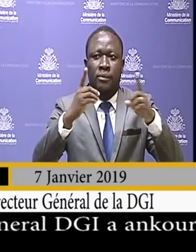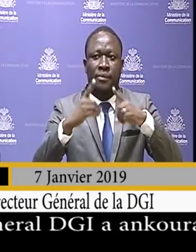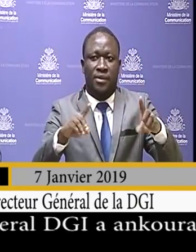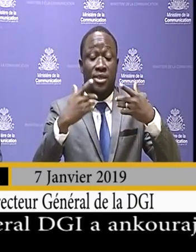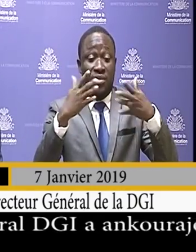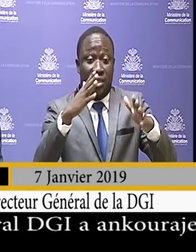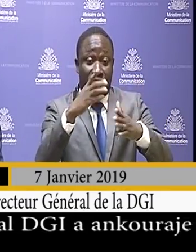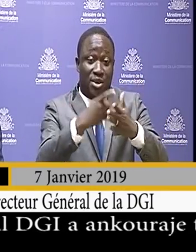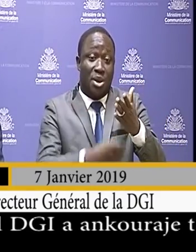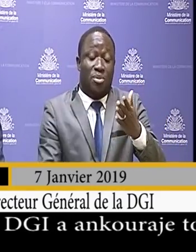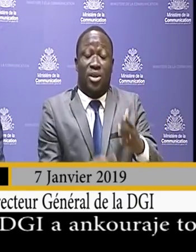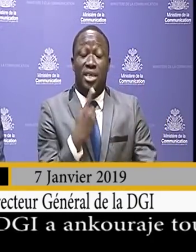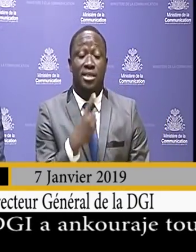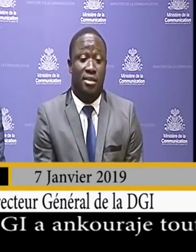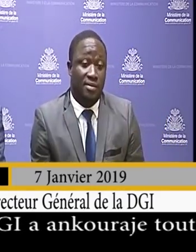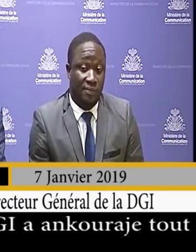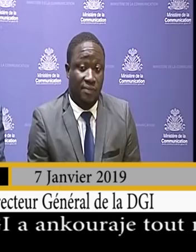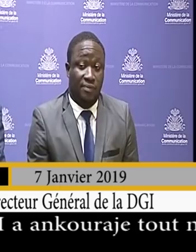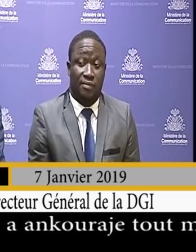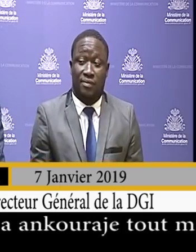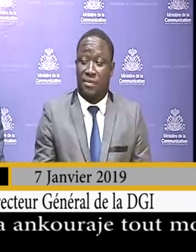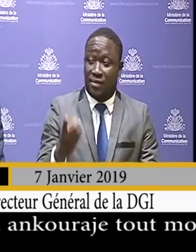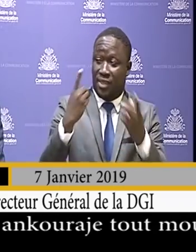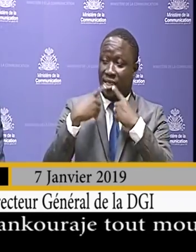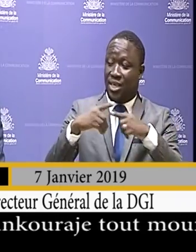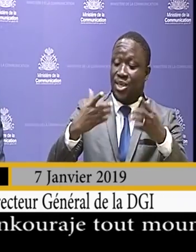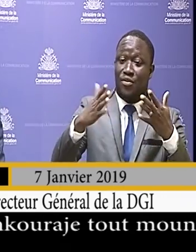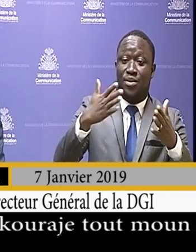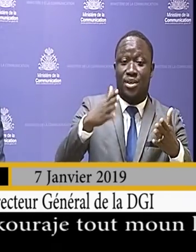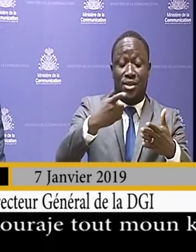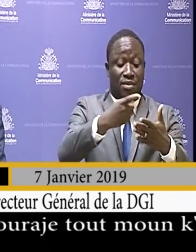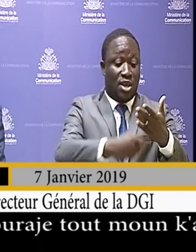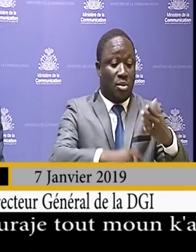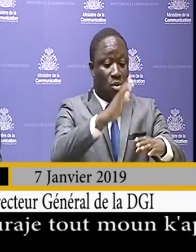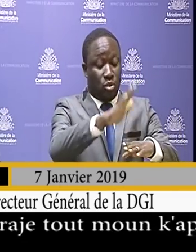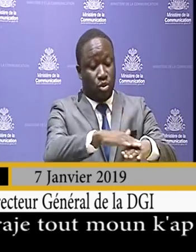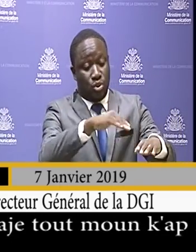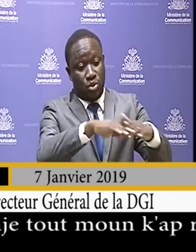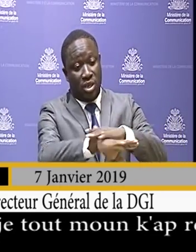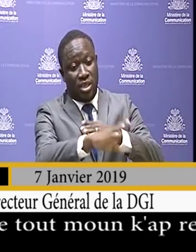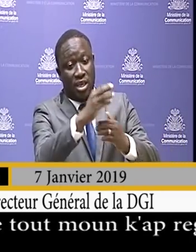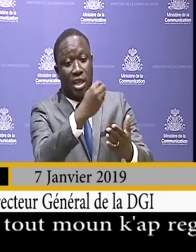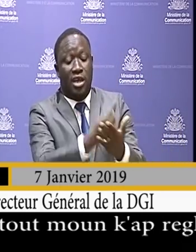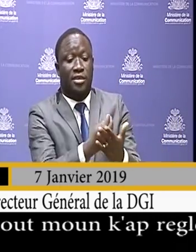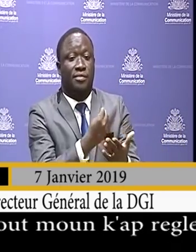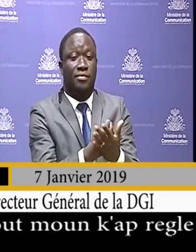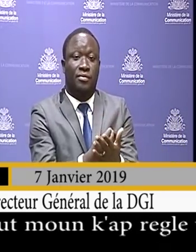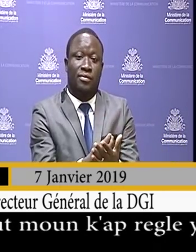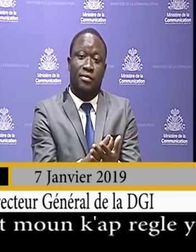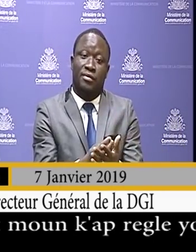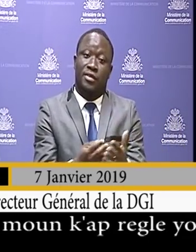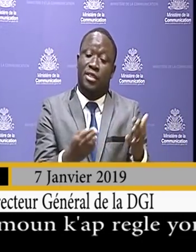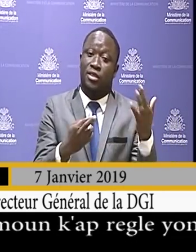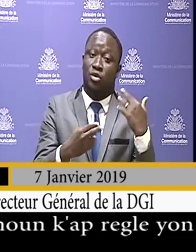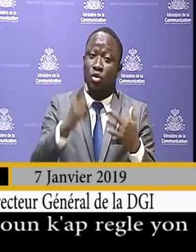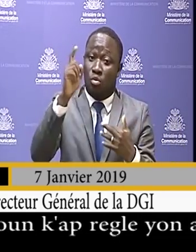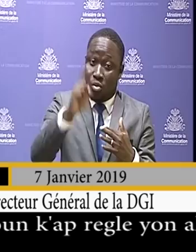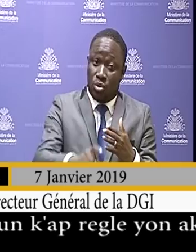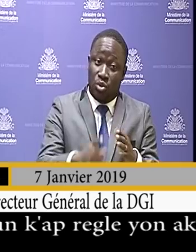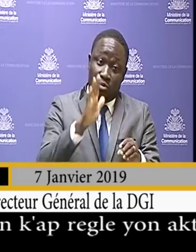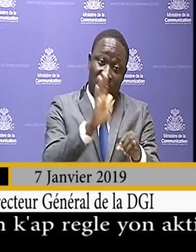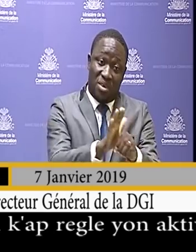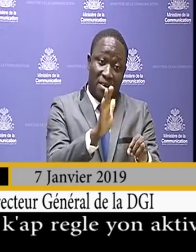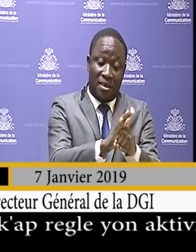revenu. Côté que l'on dit que la déclaration définitive d'impôt est exigible et payable,